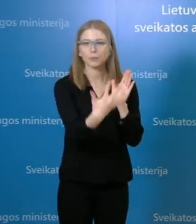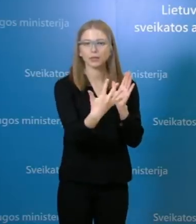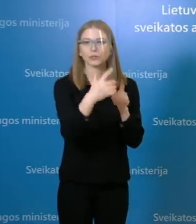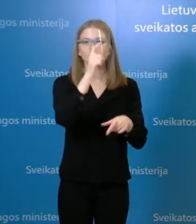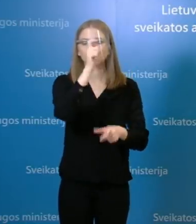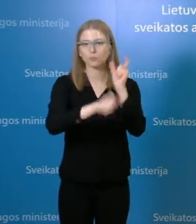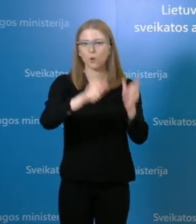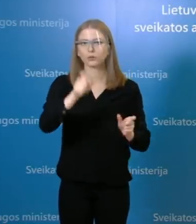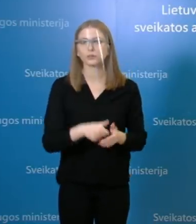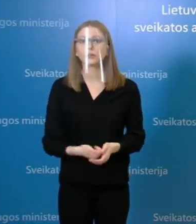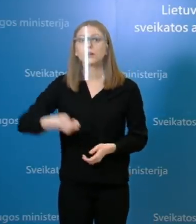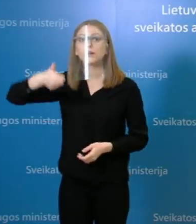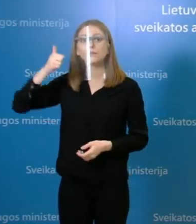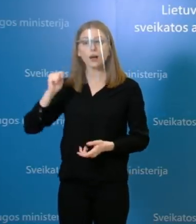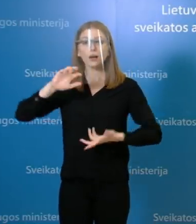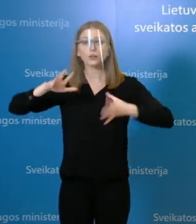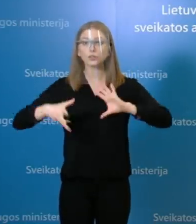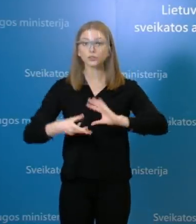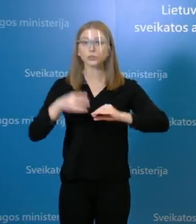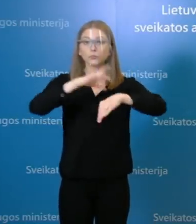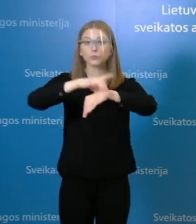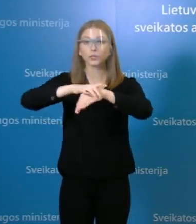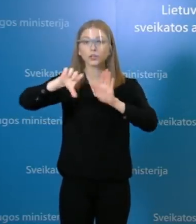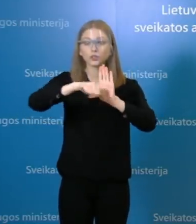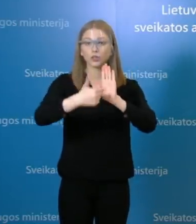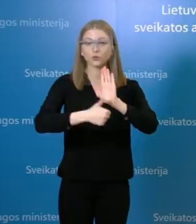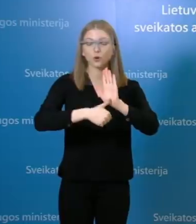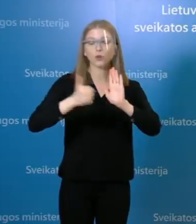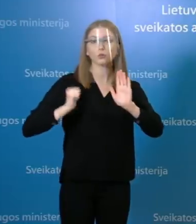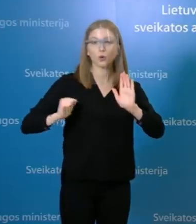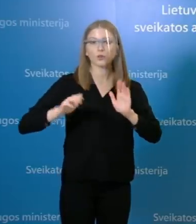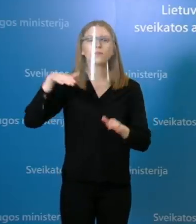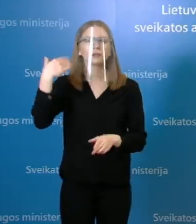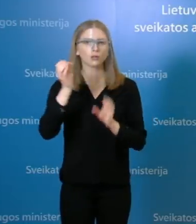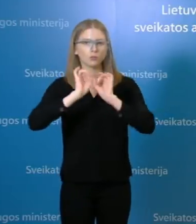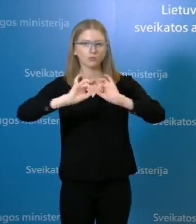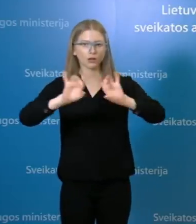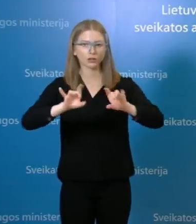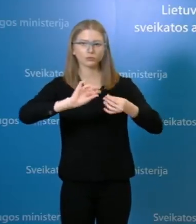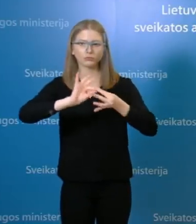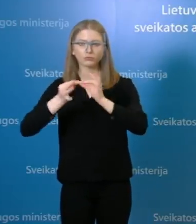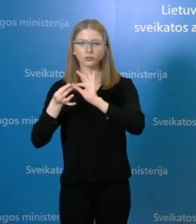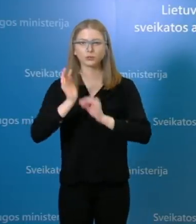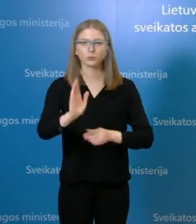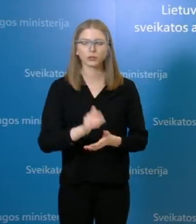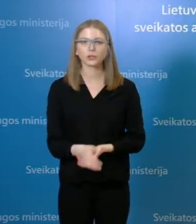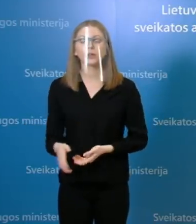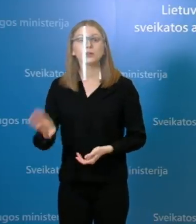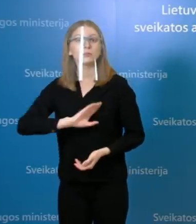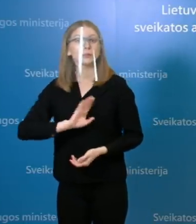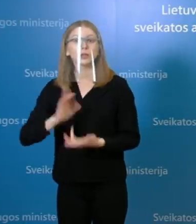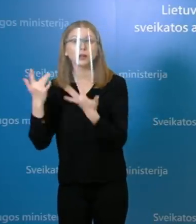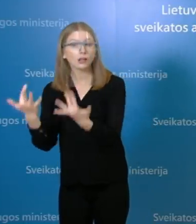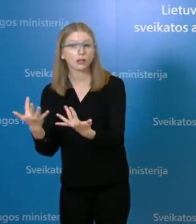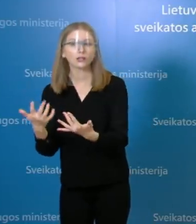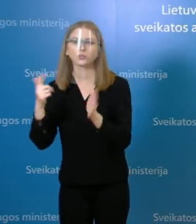vakardieną patvirtinta naujų lygos atvejų yra 16, apie juos pakomentuosiu vėliau. Mirus jų nuo koronaviruso skaičius yra